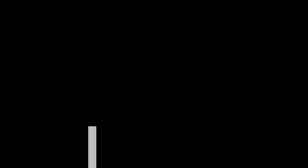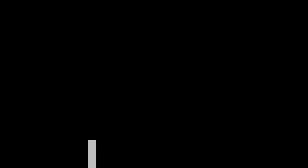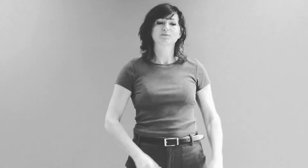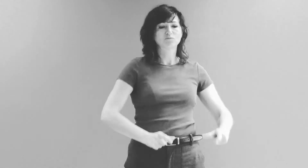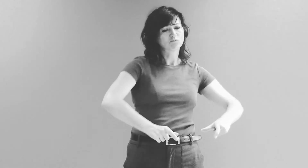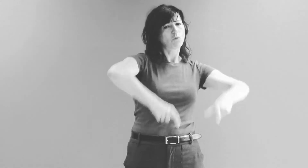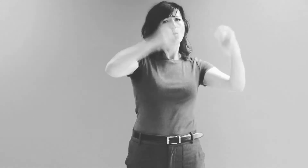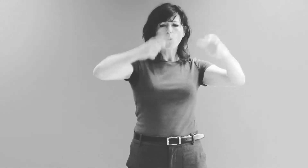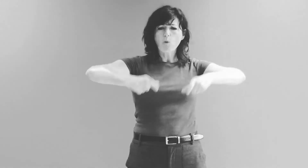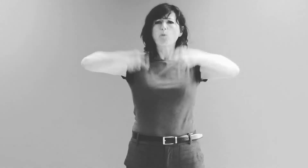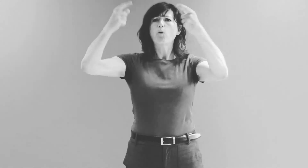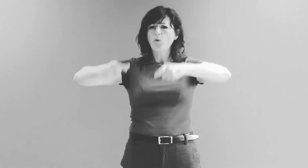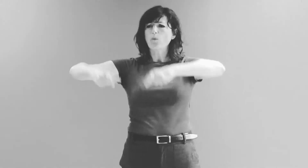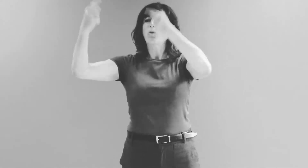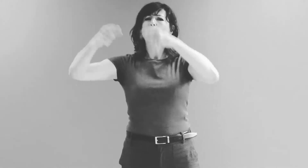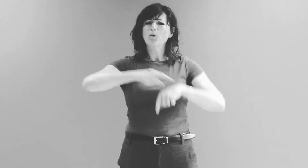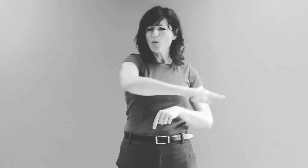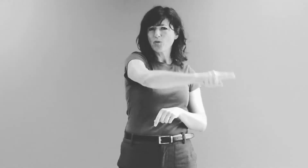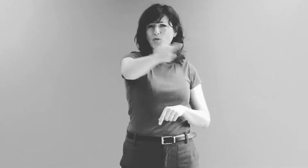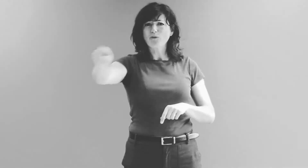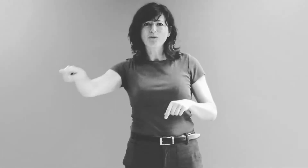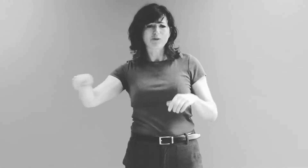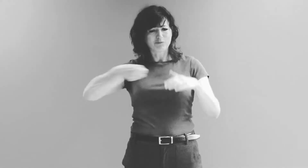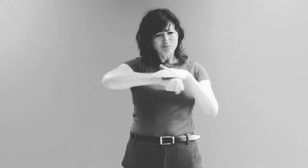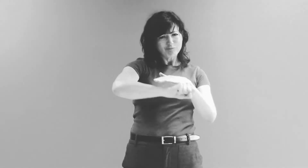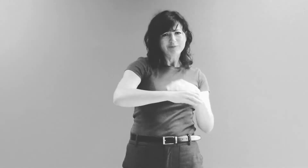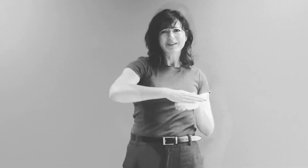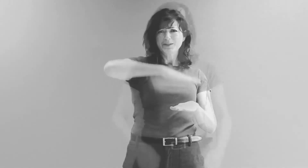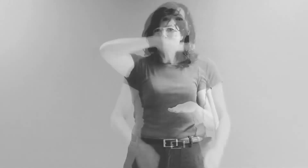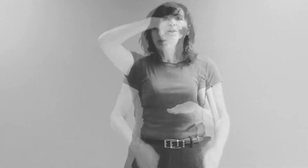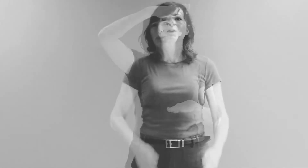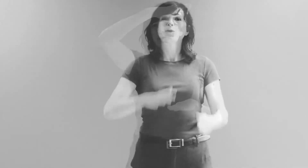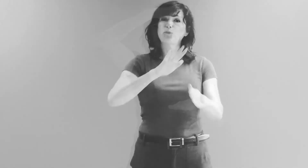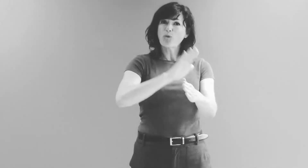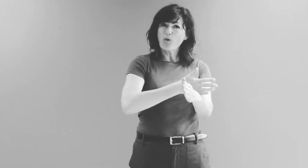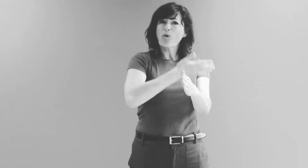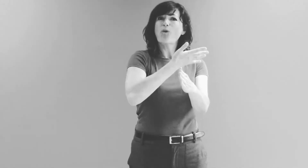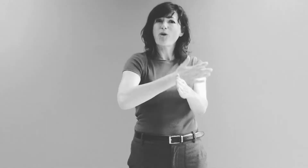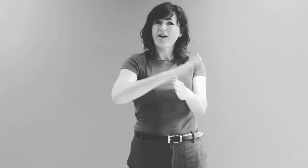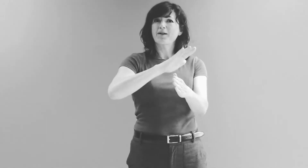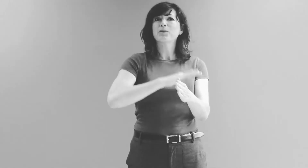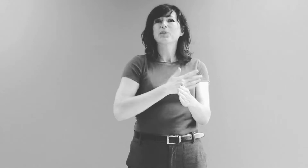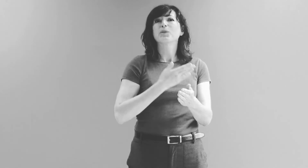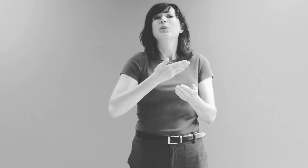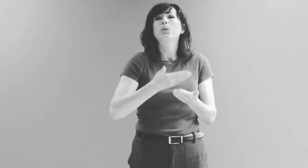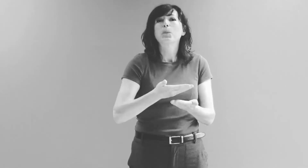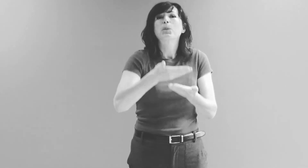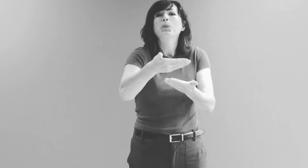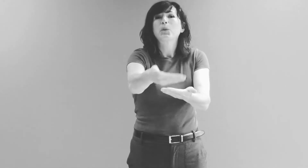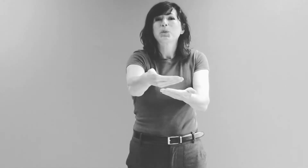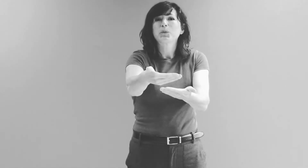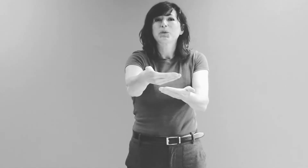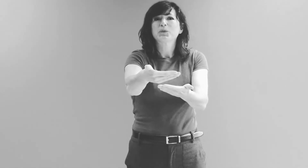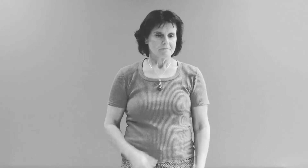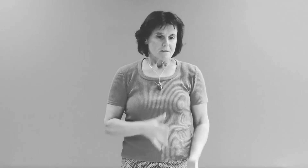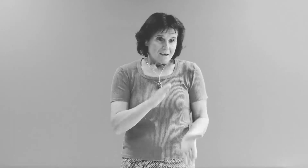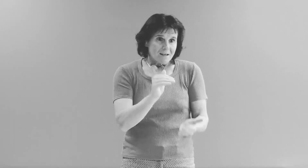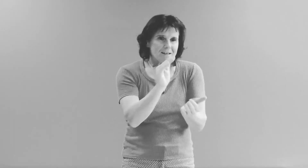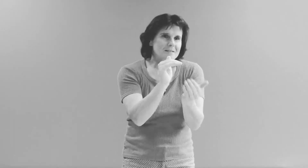Si tu es né dans une cité HLM, je te dédicace ce poème En espérant qu'au fond de tes yeux